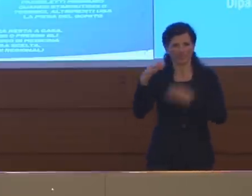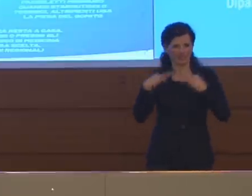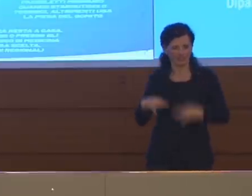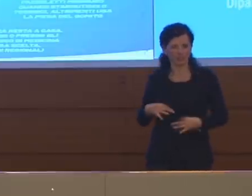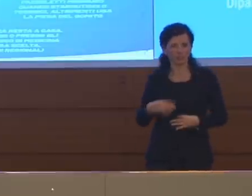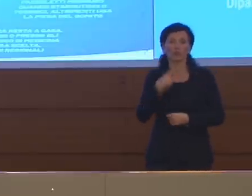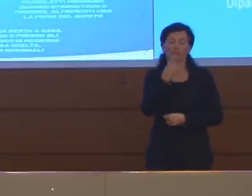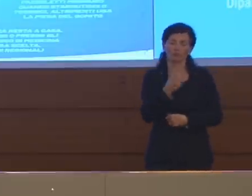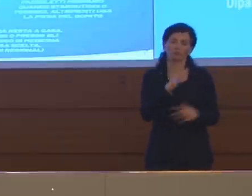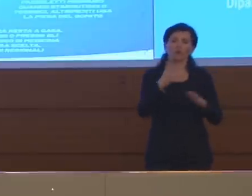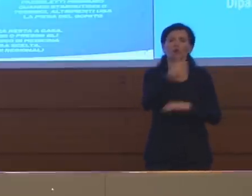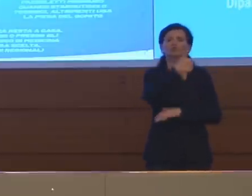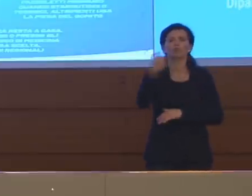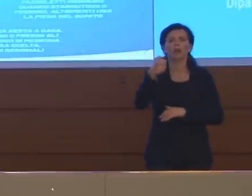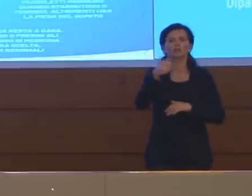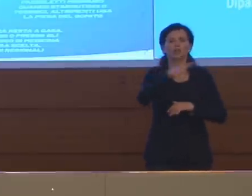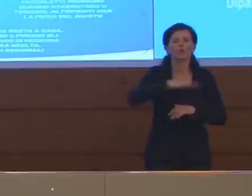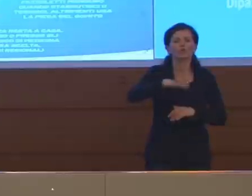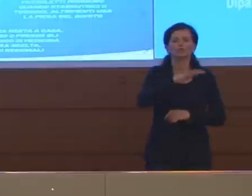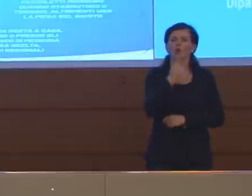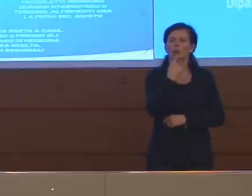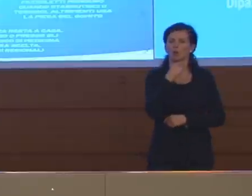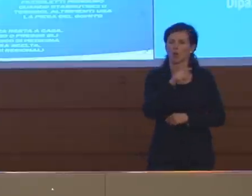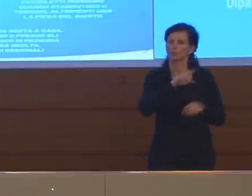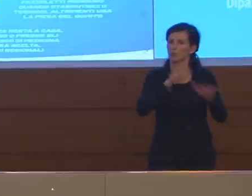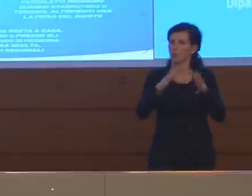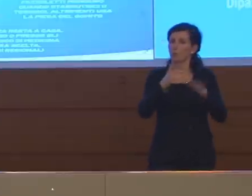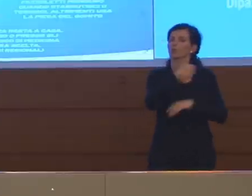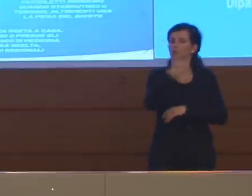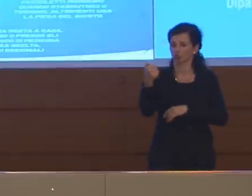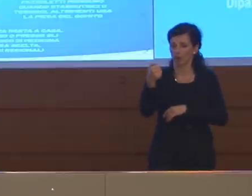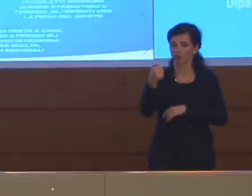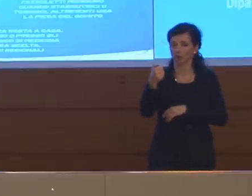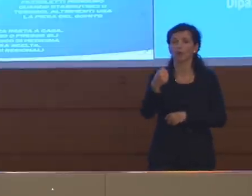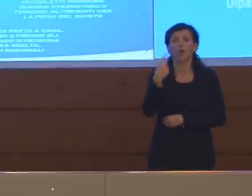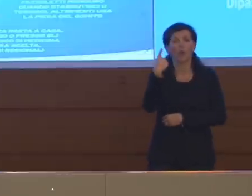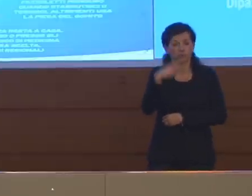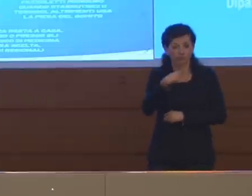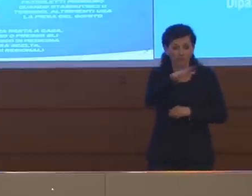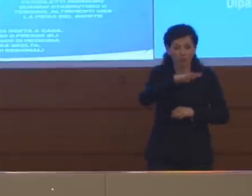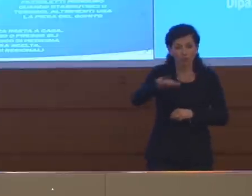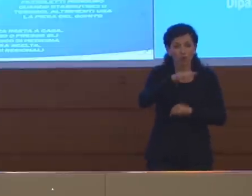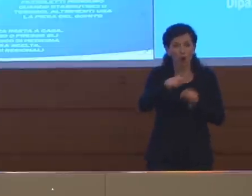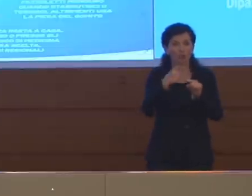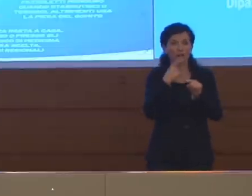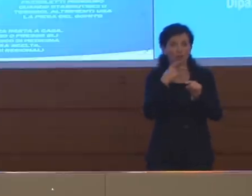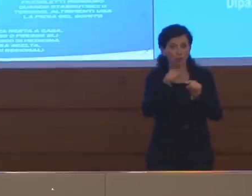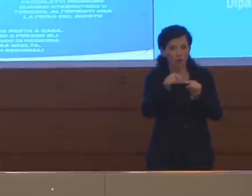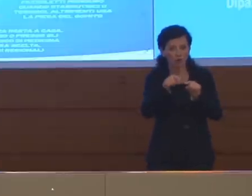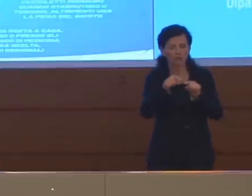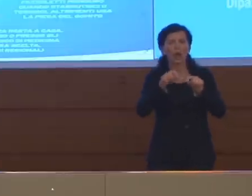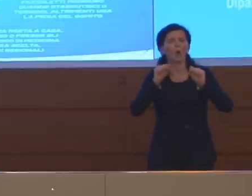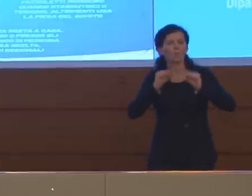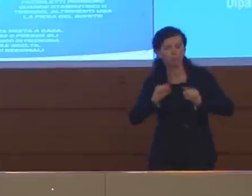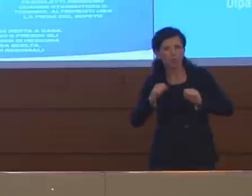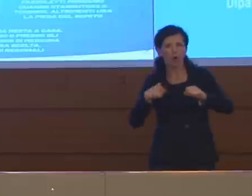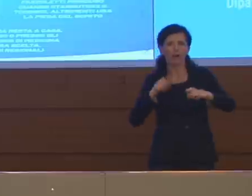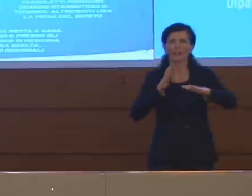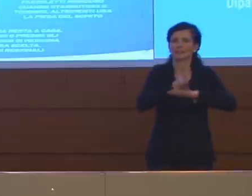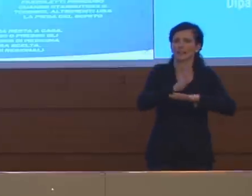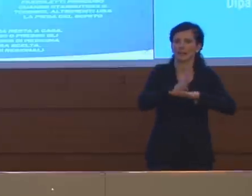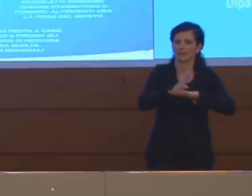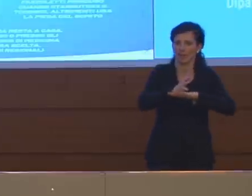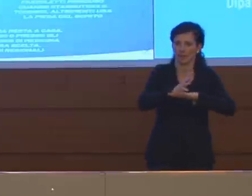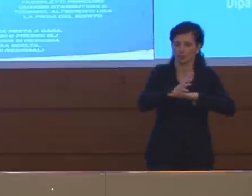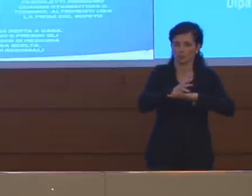centinaia di zone rosse nelle varie regioni, questo vuol dire che in quelle regioni specifiche, in quelle aree specifiche, si può intervenire puntualmente